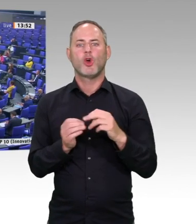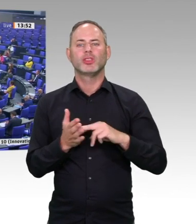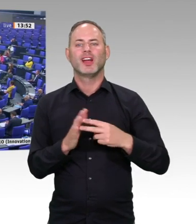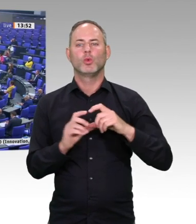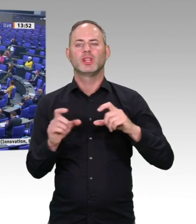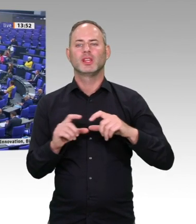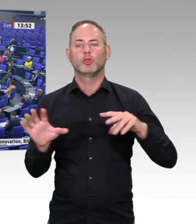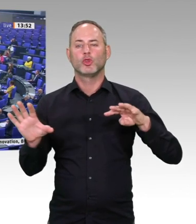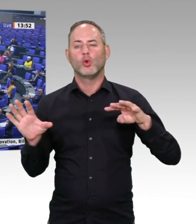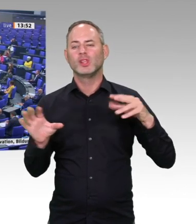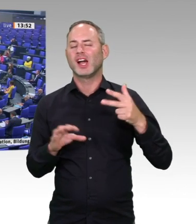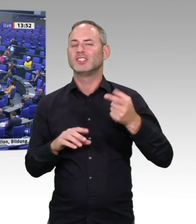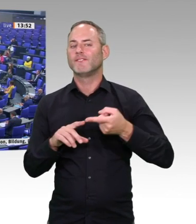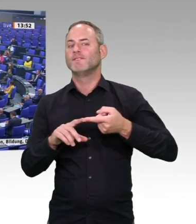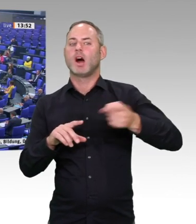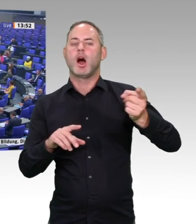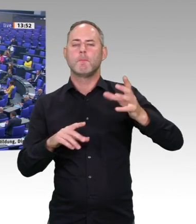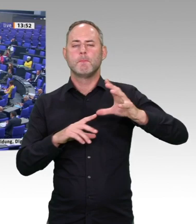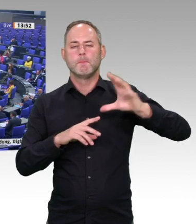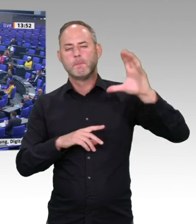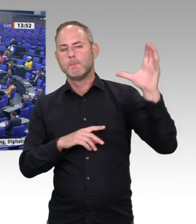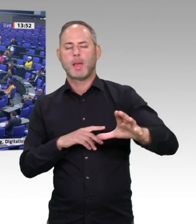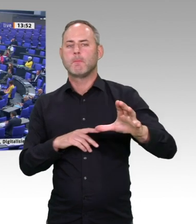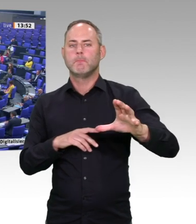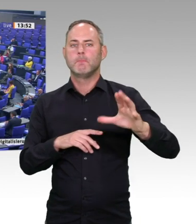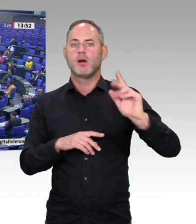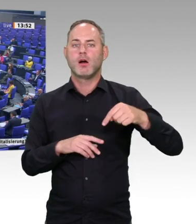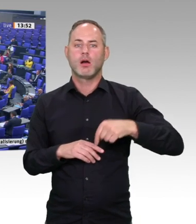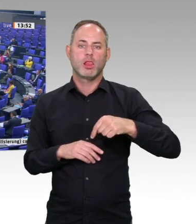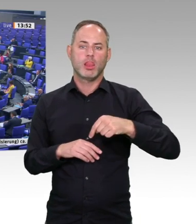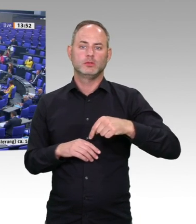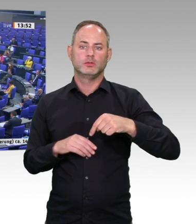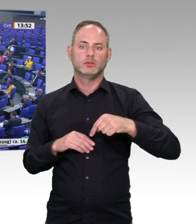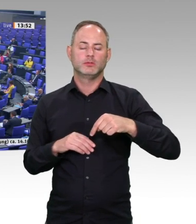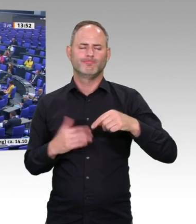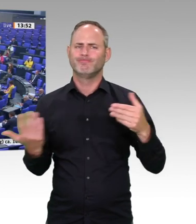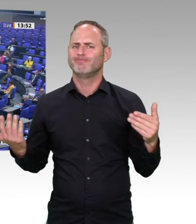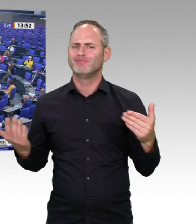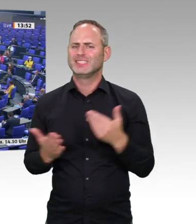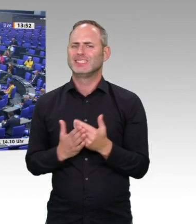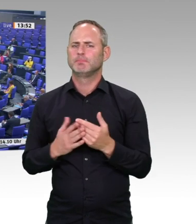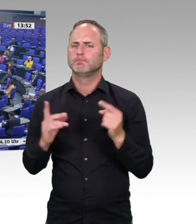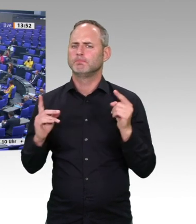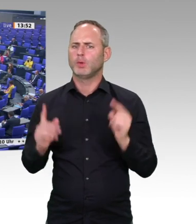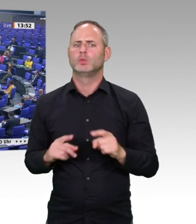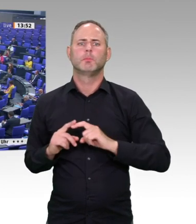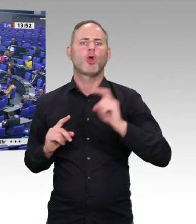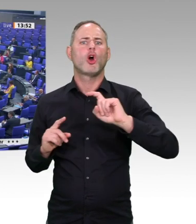Das ist ein Zitat von UN-Generalsekretär Antonio Guterres, formuliert anlässlich der UN-Weltkonferenz vor ziemlich